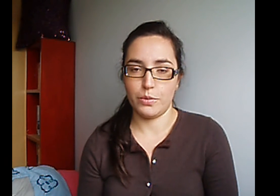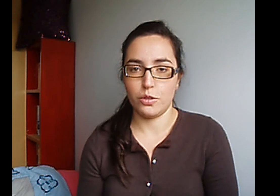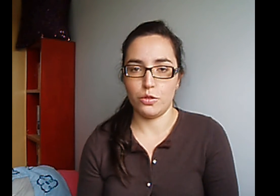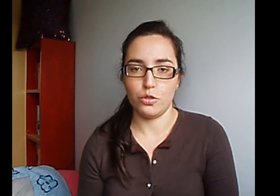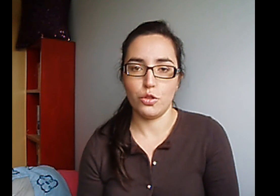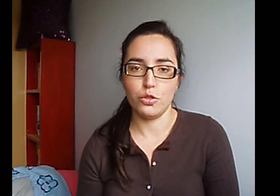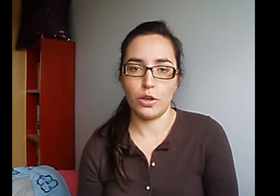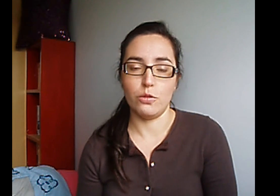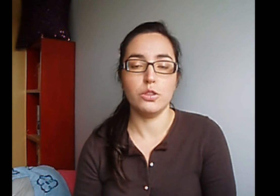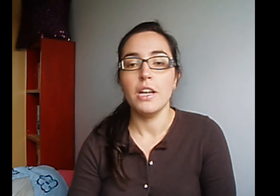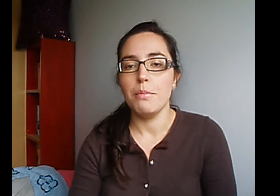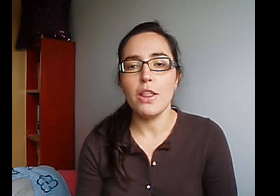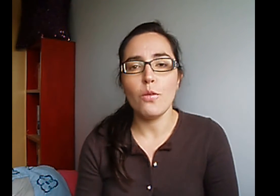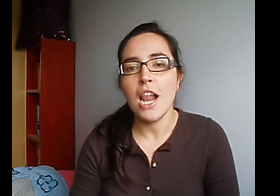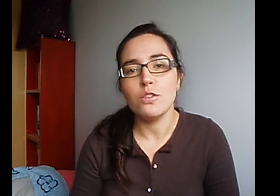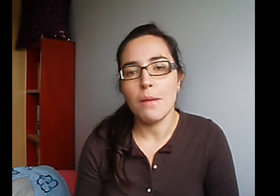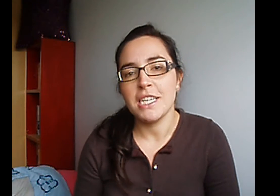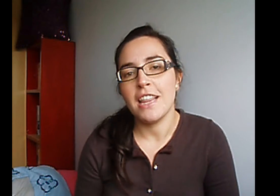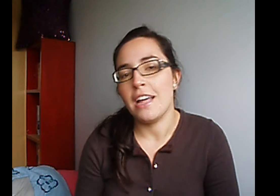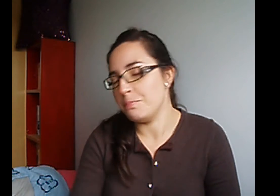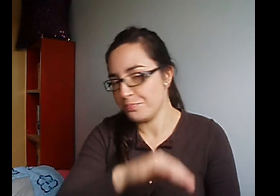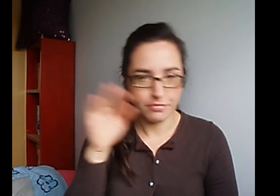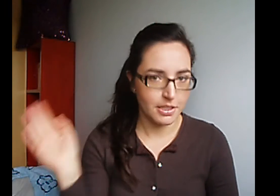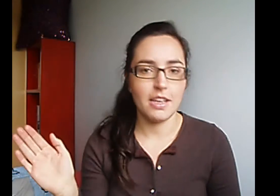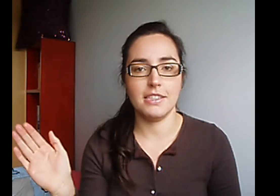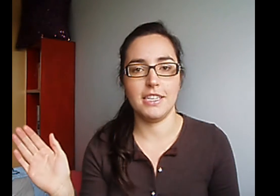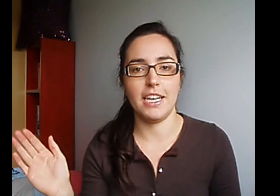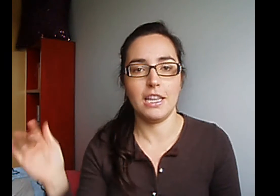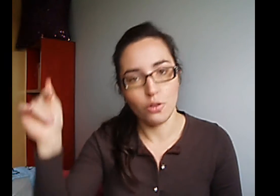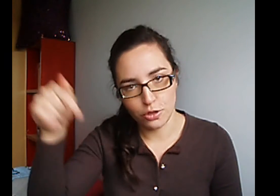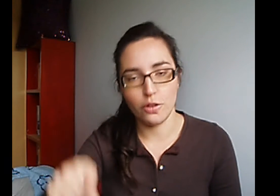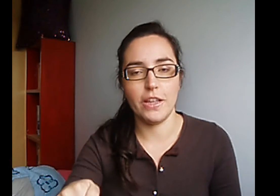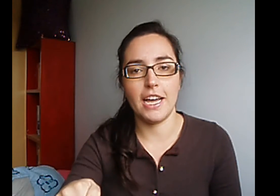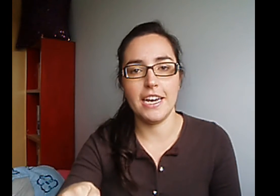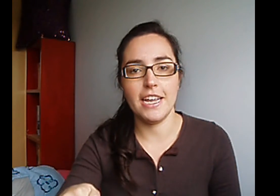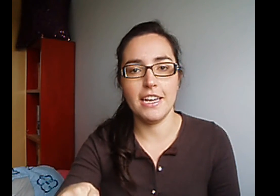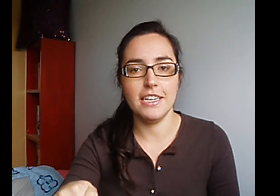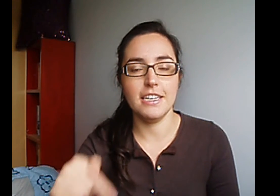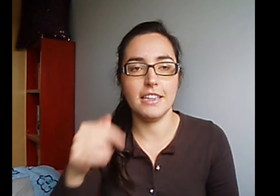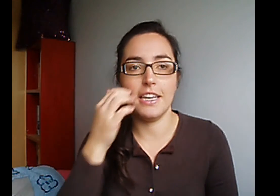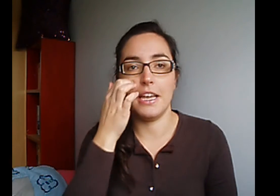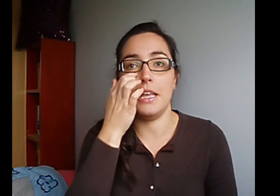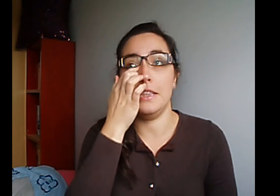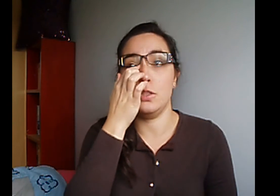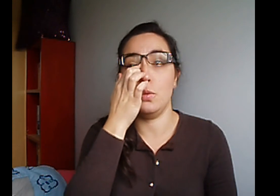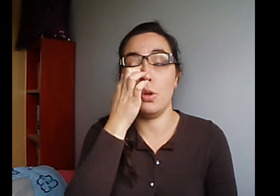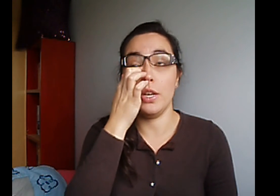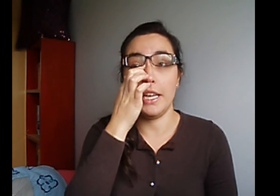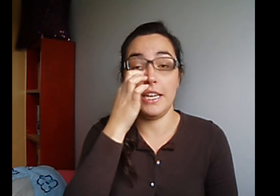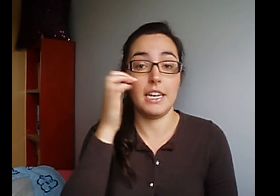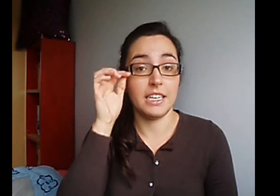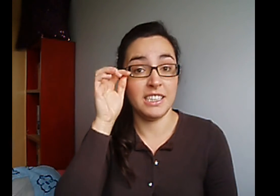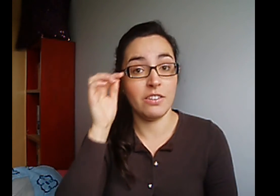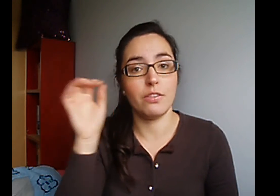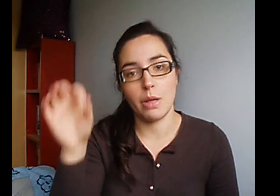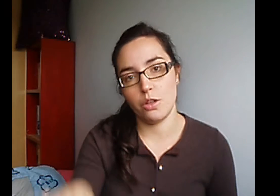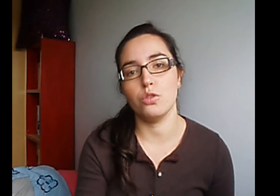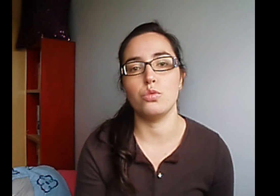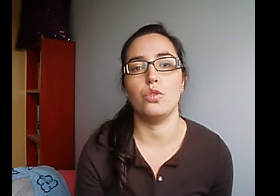sobre todo no, solo Young Adult Pero da igual, es una pasada Chequearlos, lo dejaré el link de su blog en la casita de información Justo